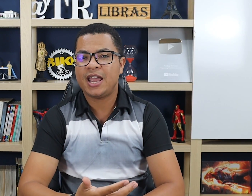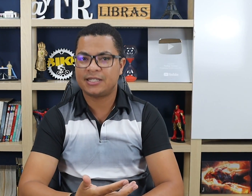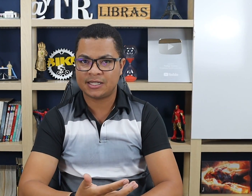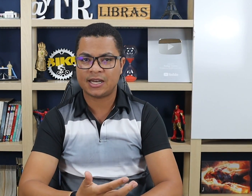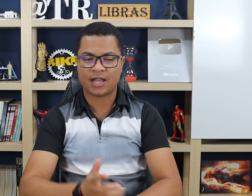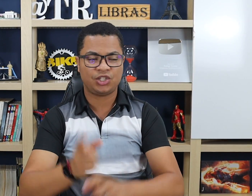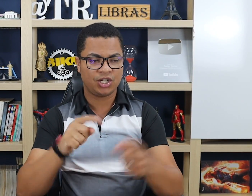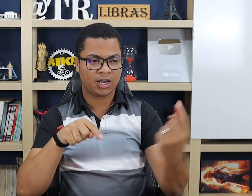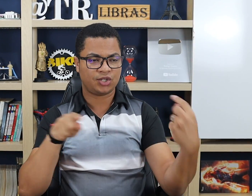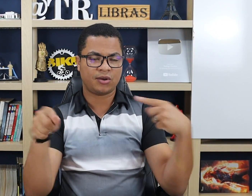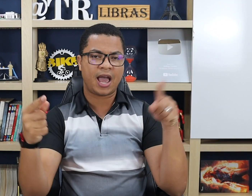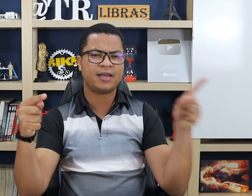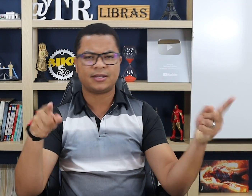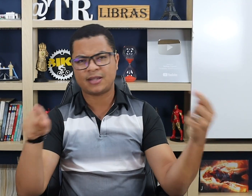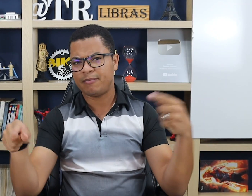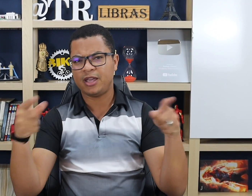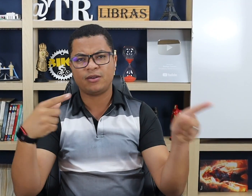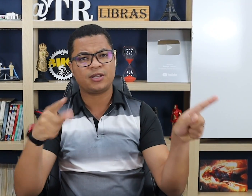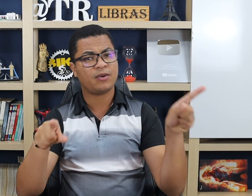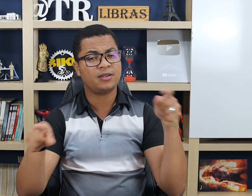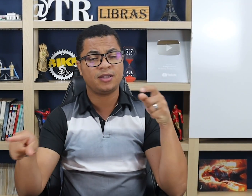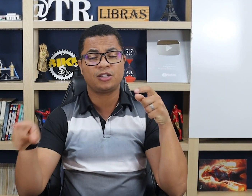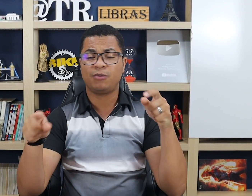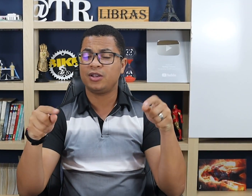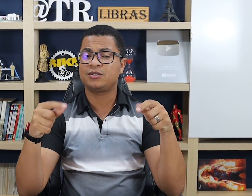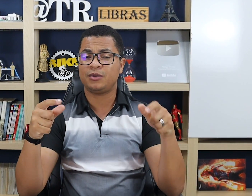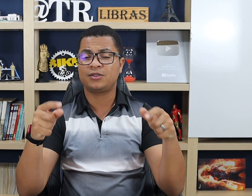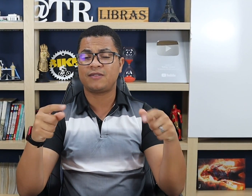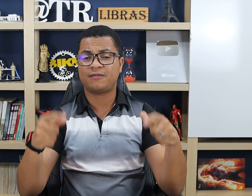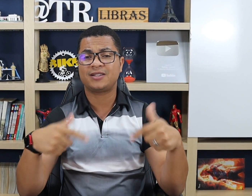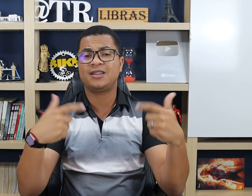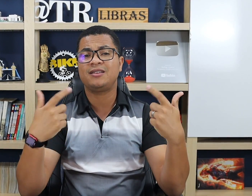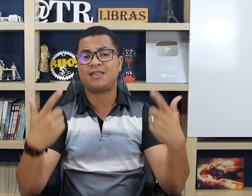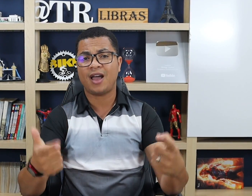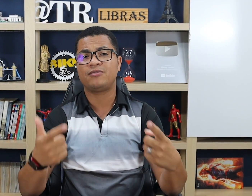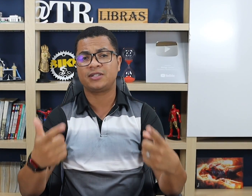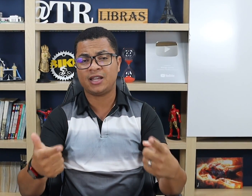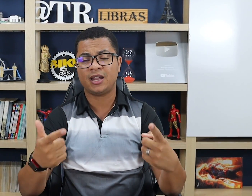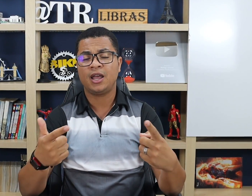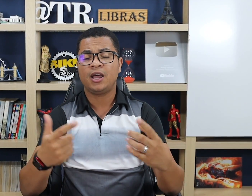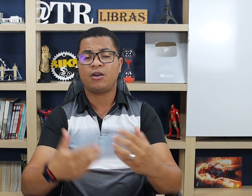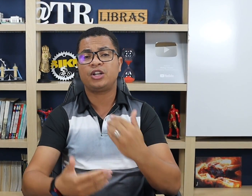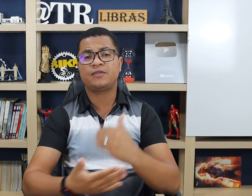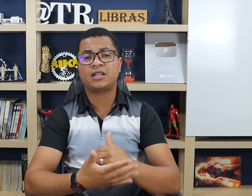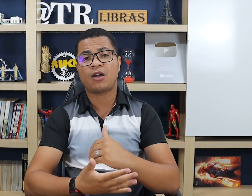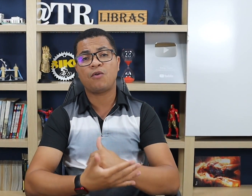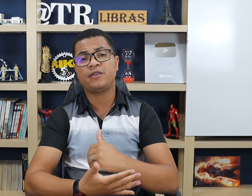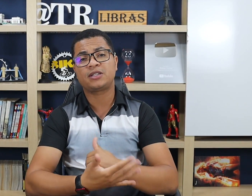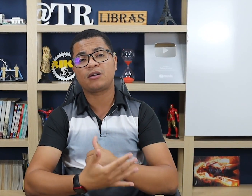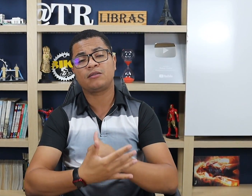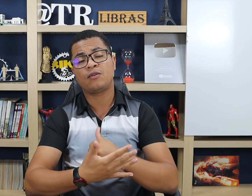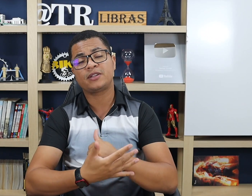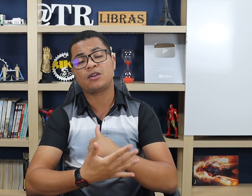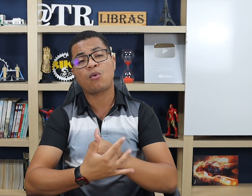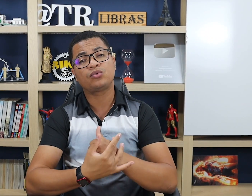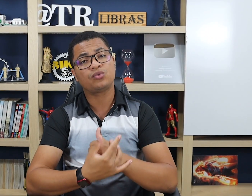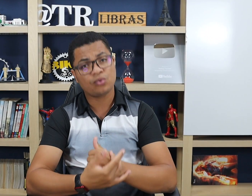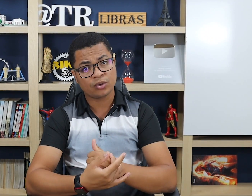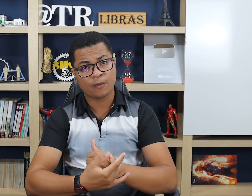esses sinais direcionais e sabê-los e conhecê-los? Isso vai facilitar você na hora de você tá conversando com o surdo,